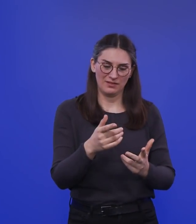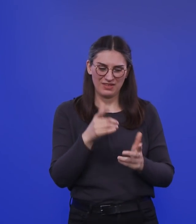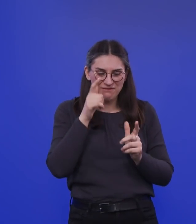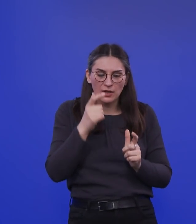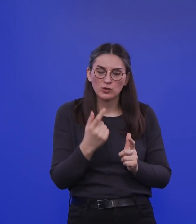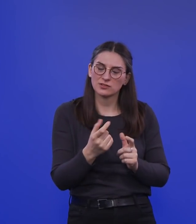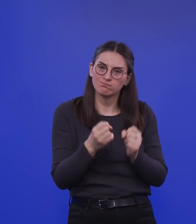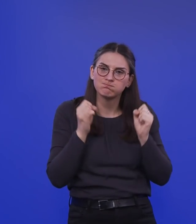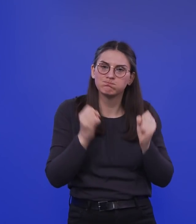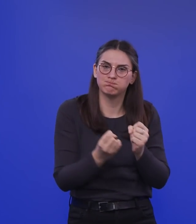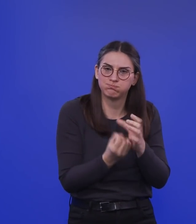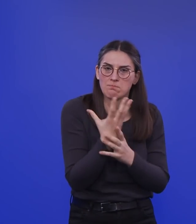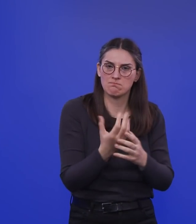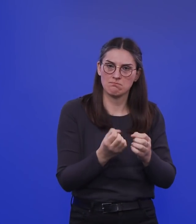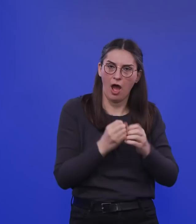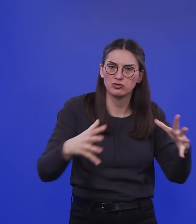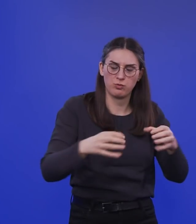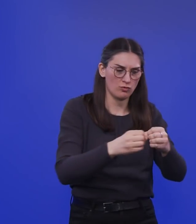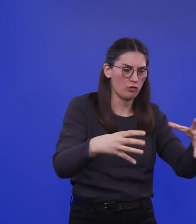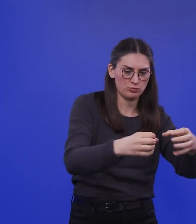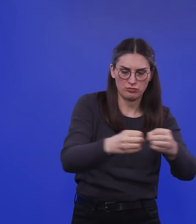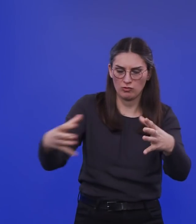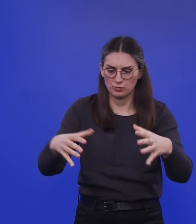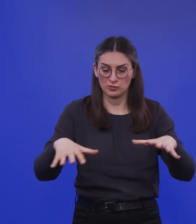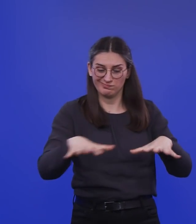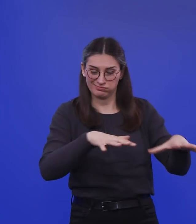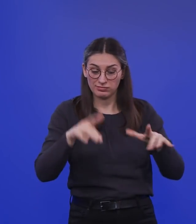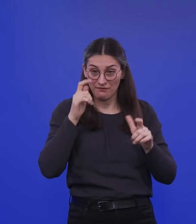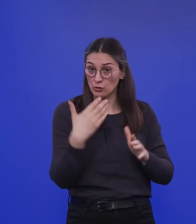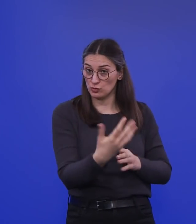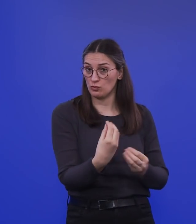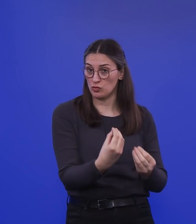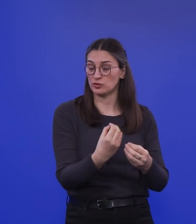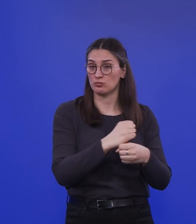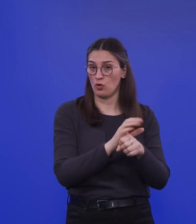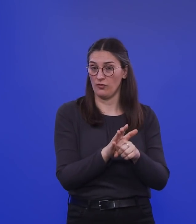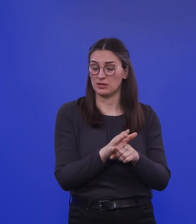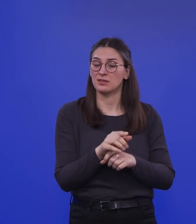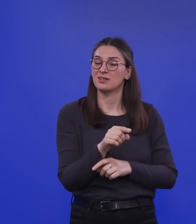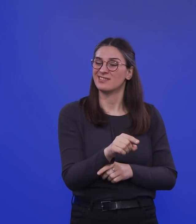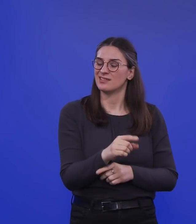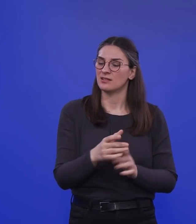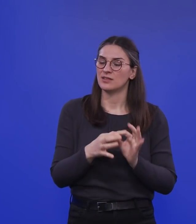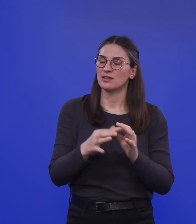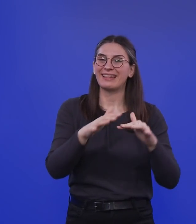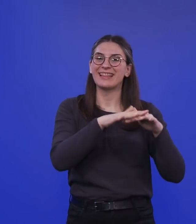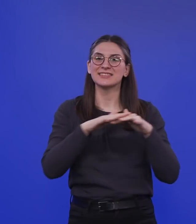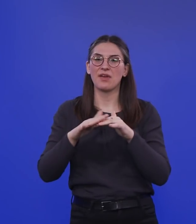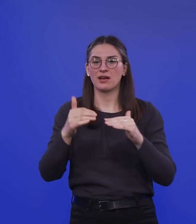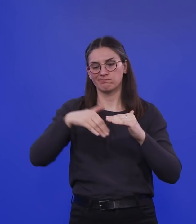vor allem in Ausbrüchen zu verbreiten, kommen wir dann wahrscheinlich irgendwann auch unter so bestimmte Netzwerkschwellen, wo wir